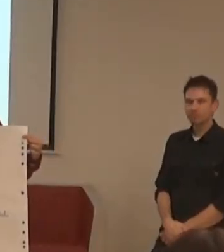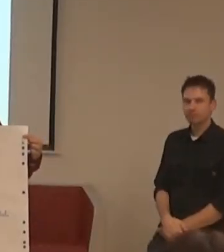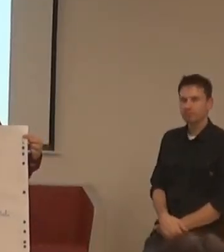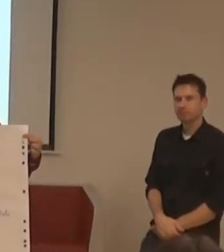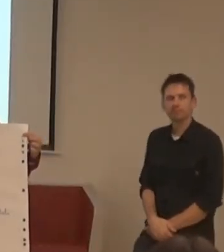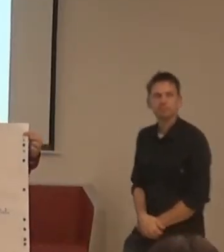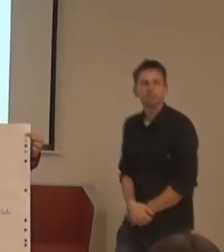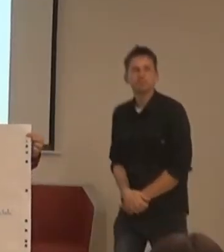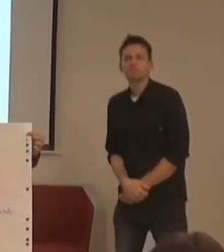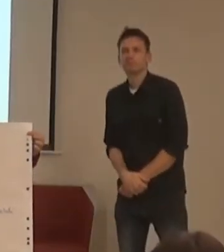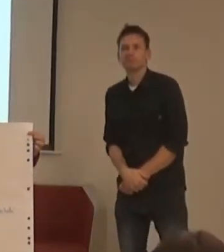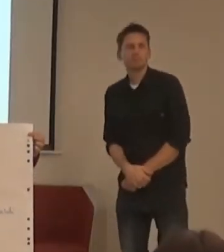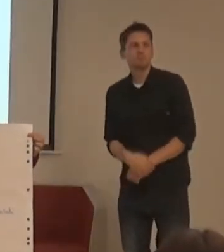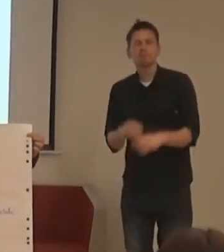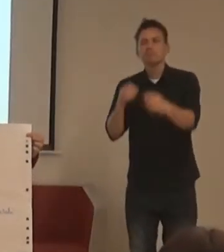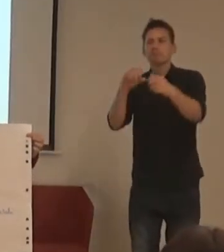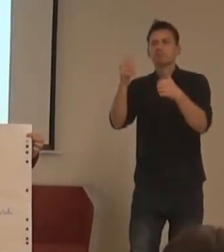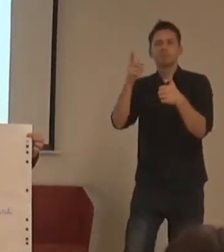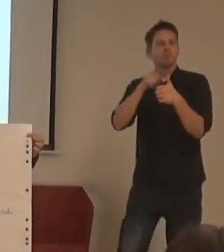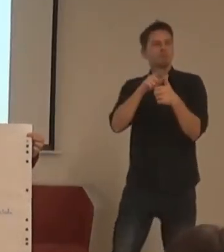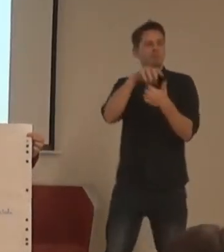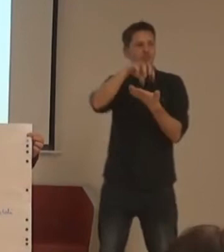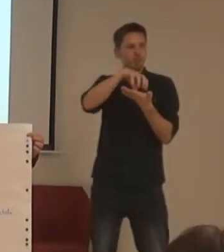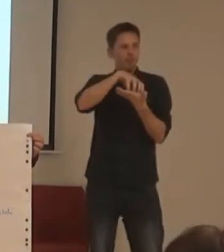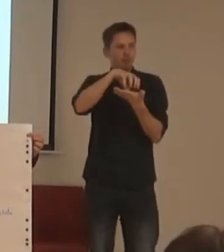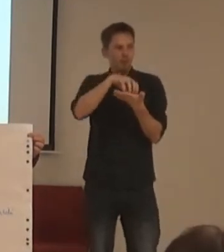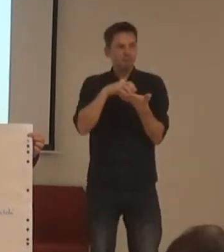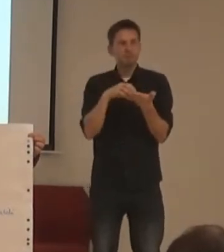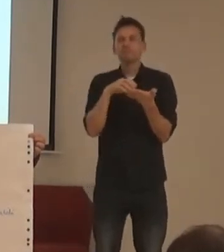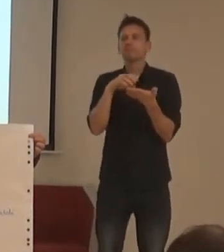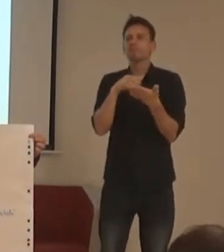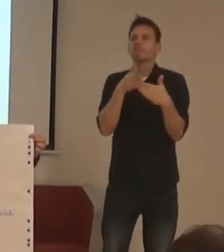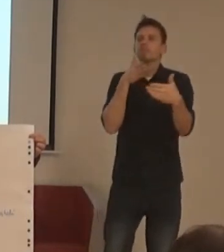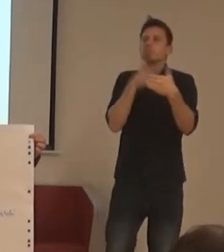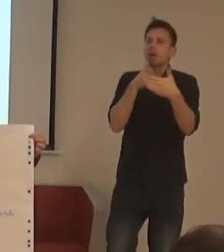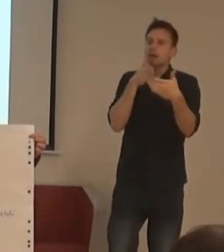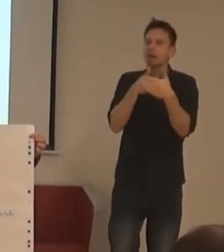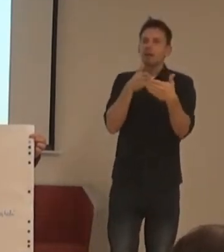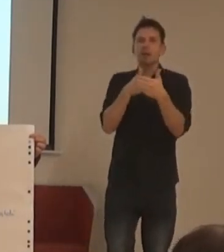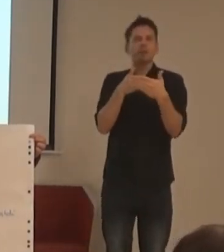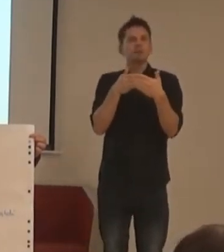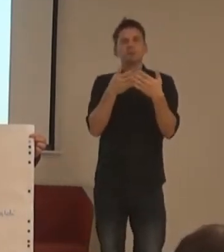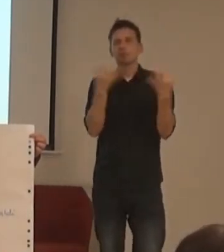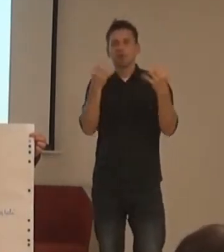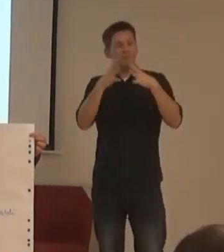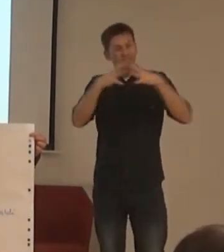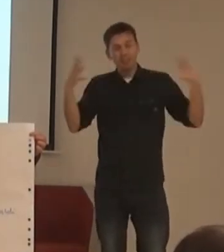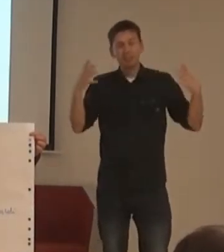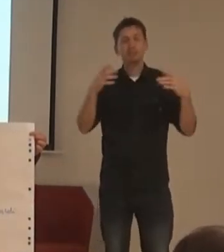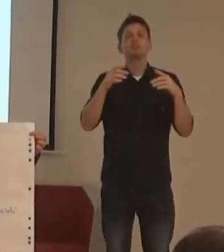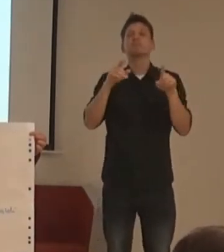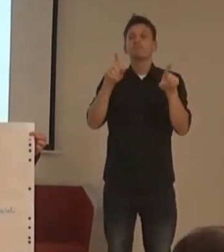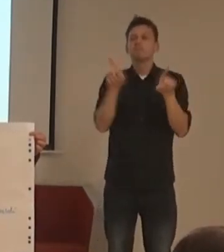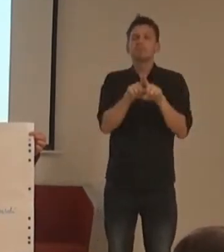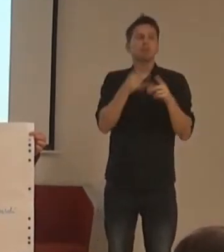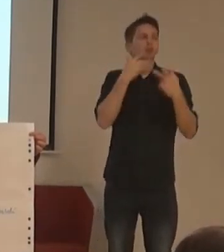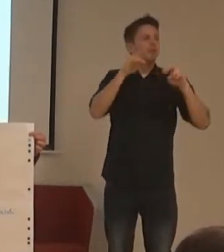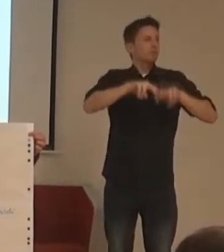Máme tady první skupinu. Stručně jenom říct hlavní bariéry a návazí řešení. Ano.